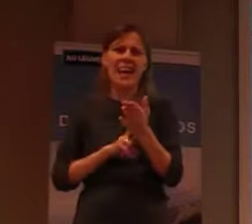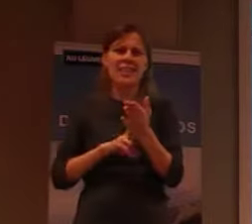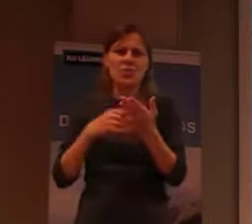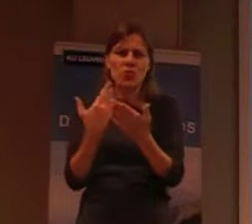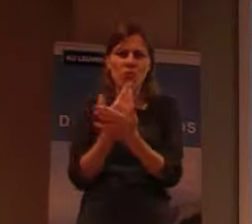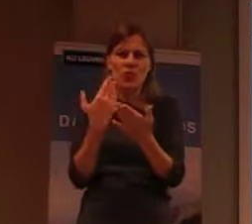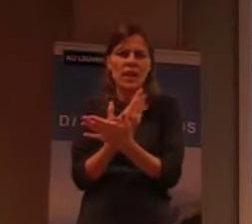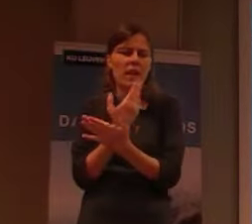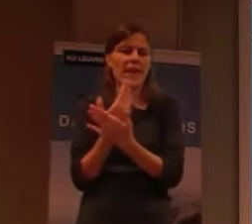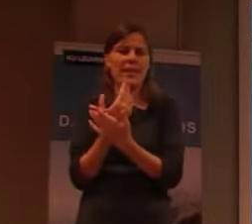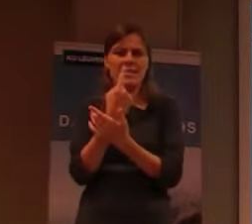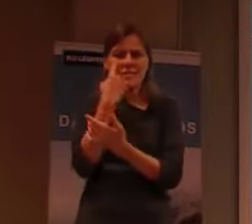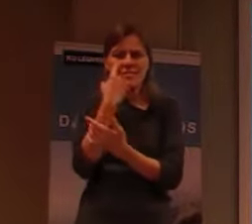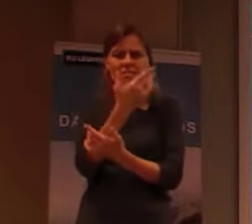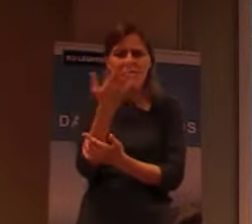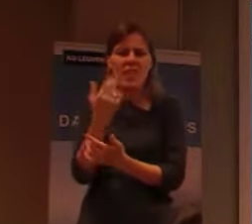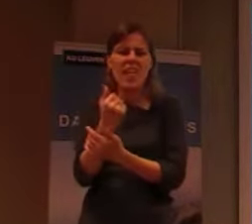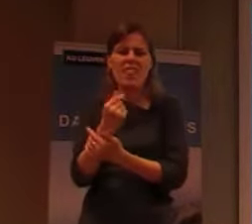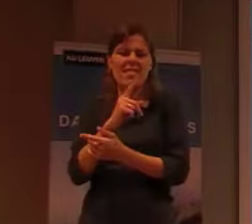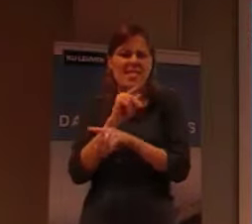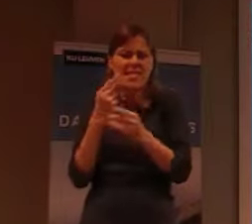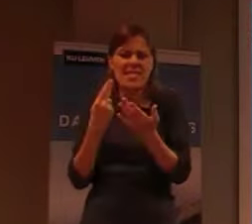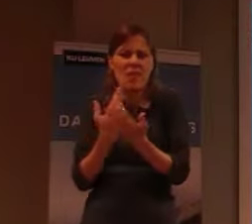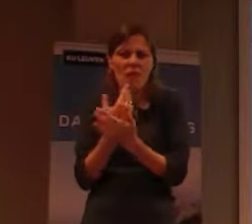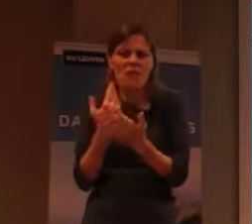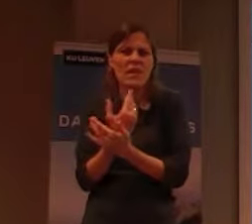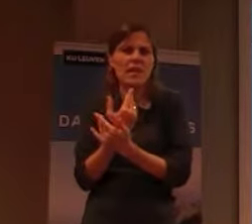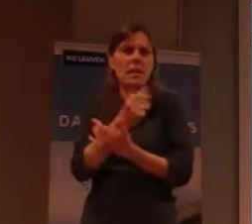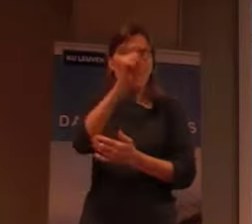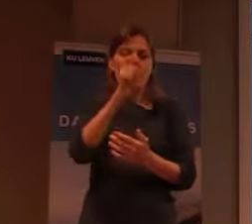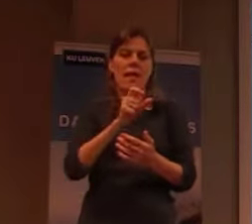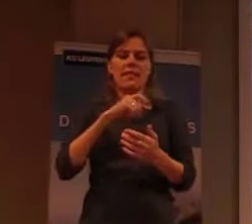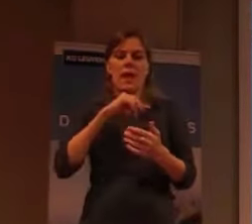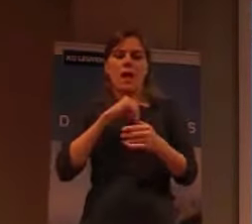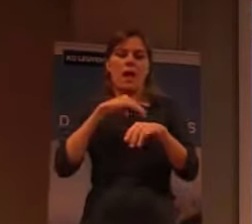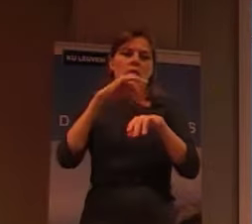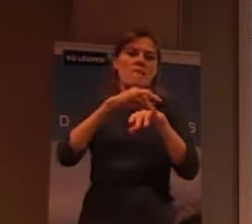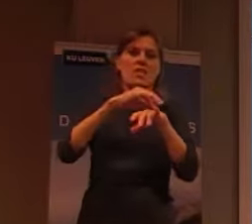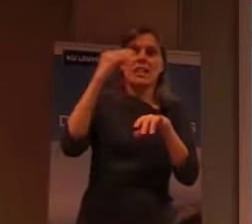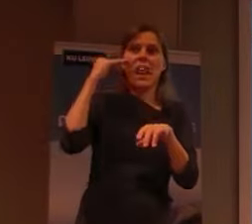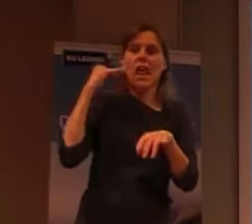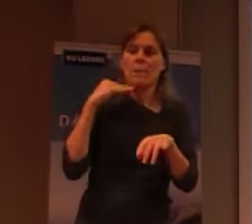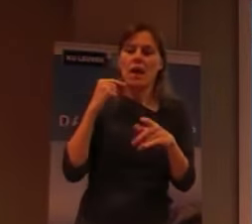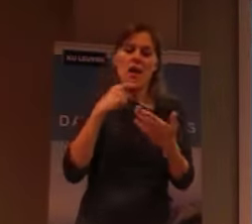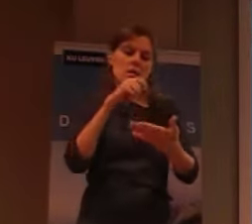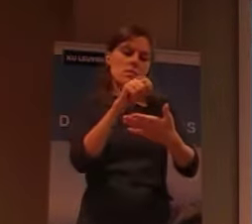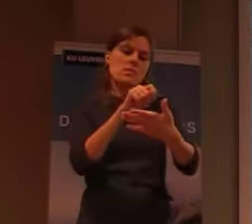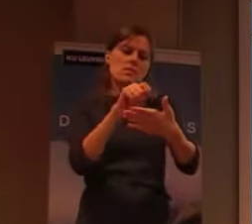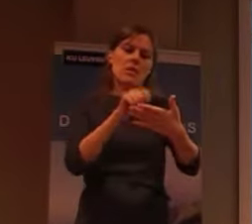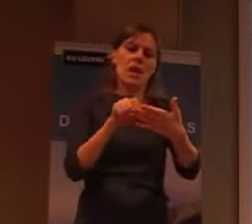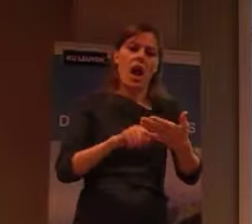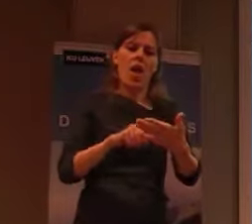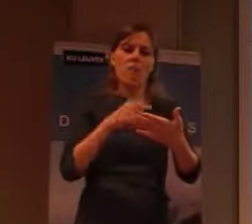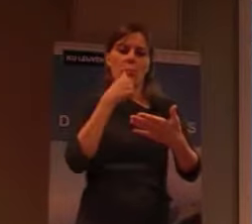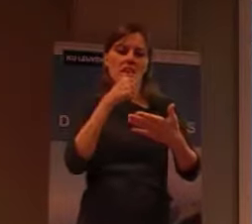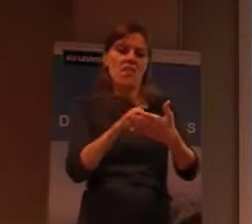wij vonden eigenlijk nogal wat brieven van mensen met lepra. Die schreven bijvoorbeeld dat het ondergoed dat